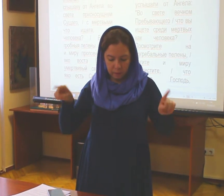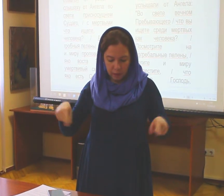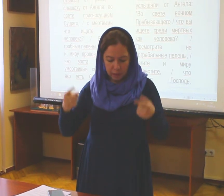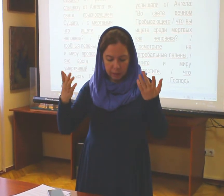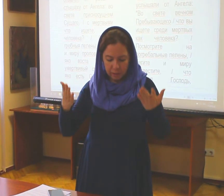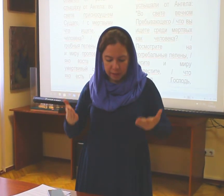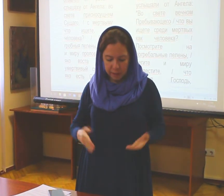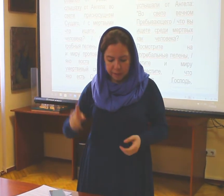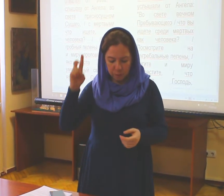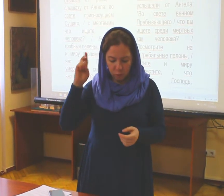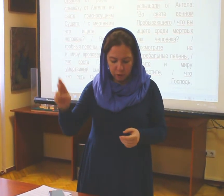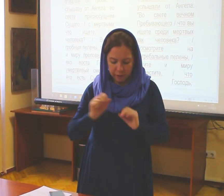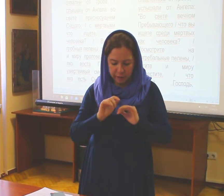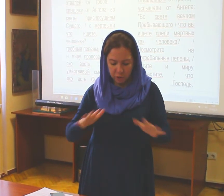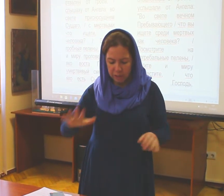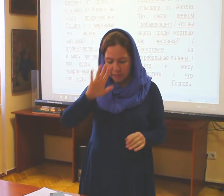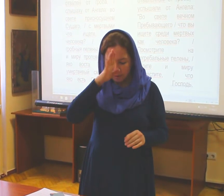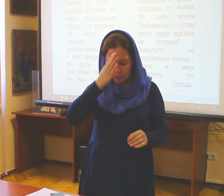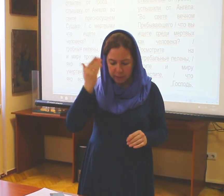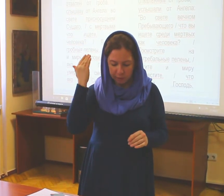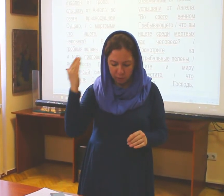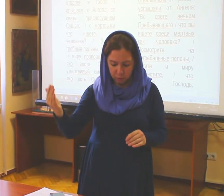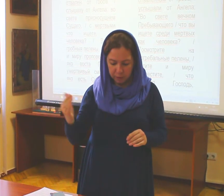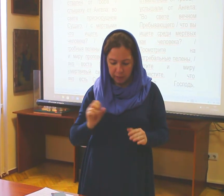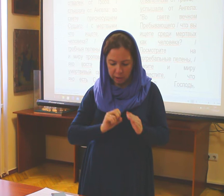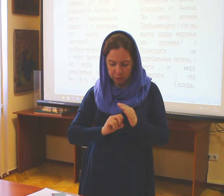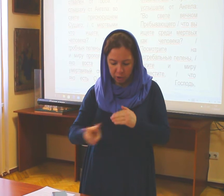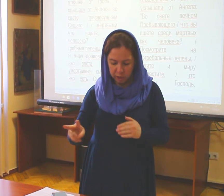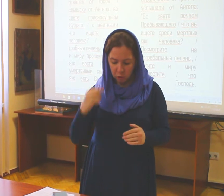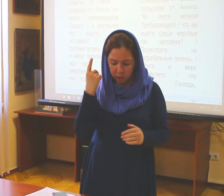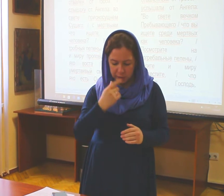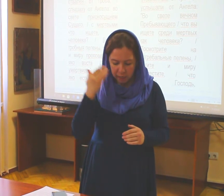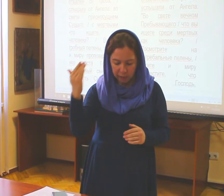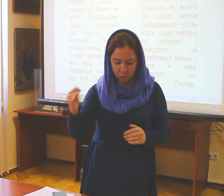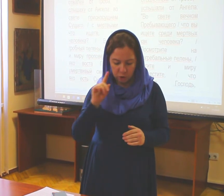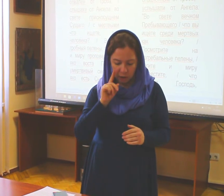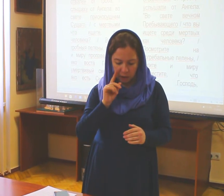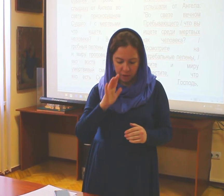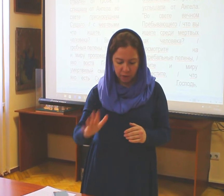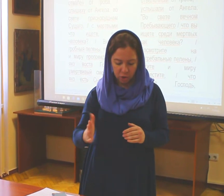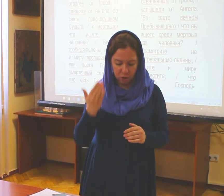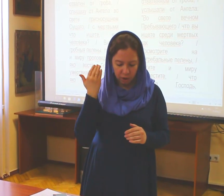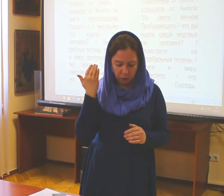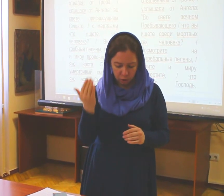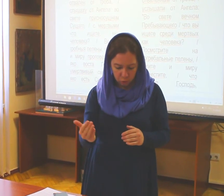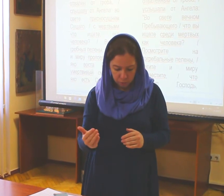Да воскреснет Бог и растащатся в разе Его, и добежат от лица Его ненавидящие Его.